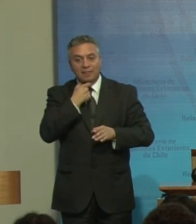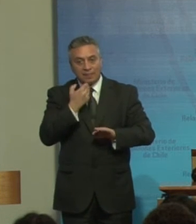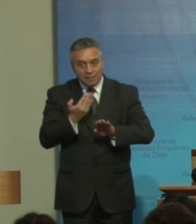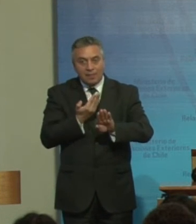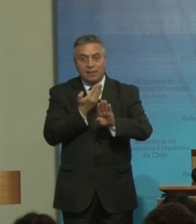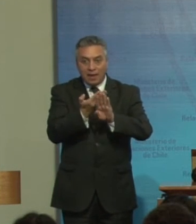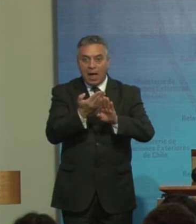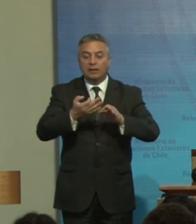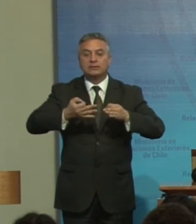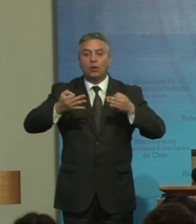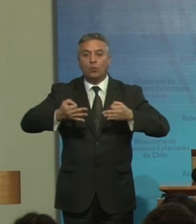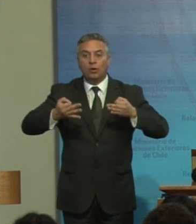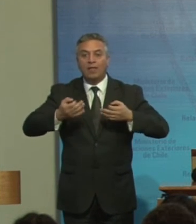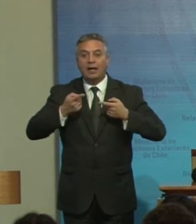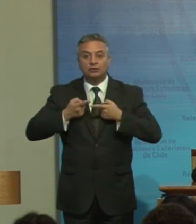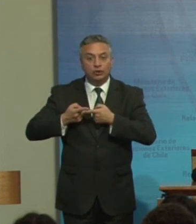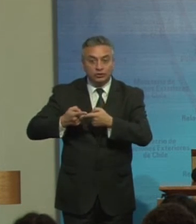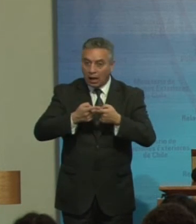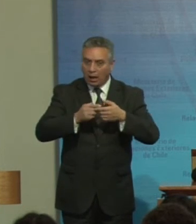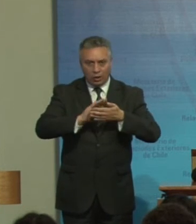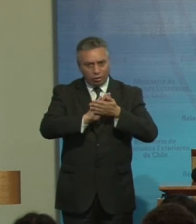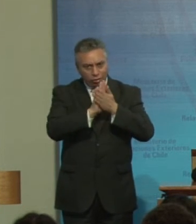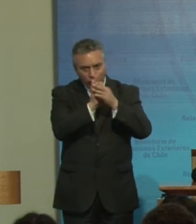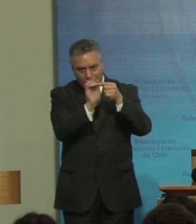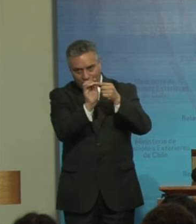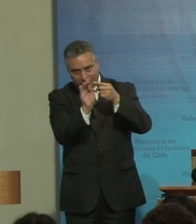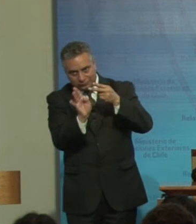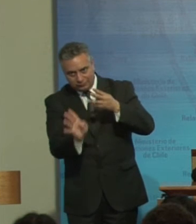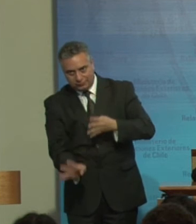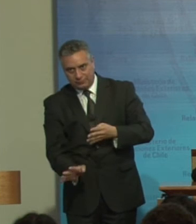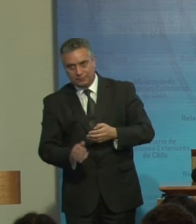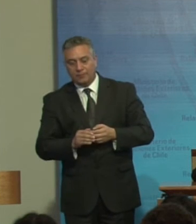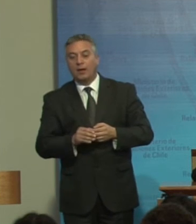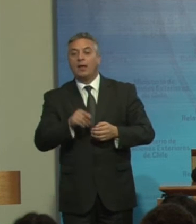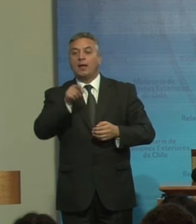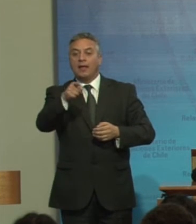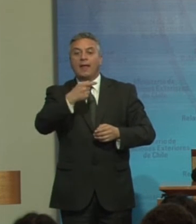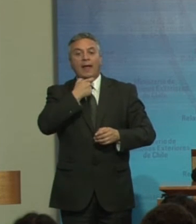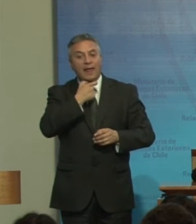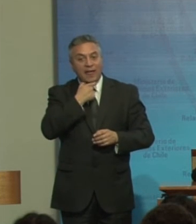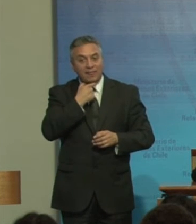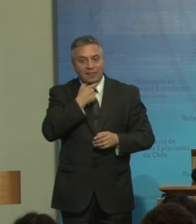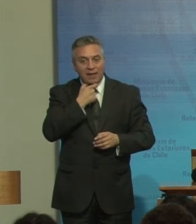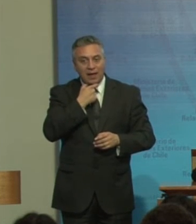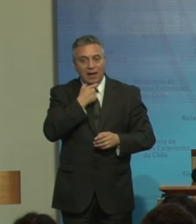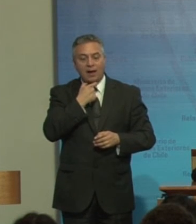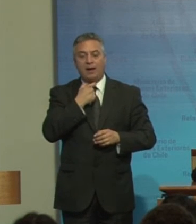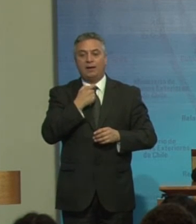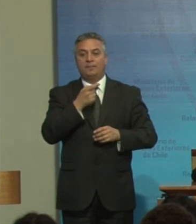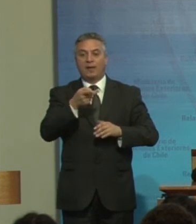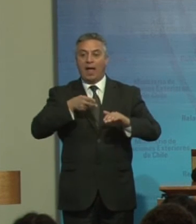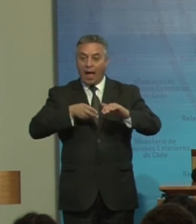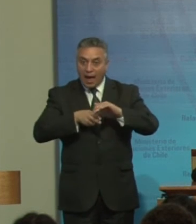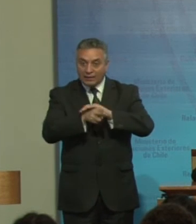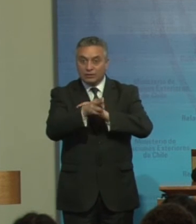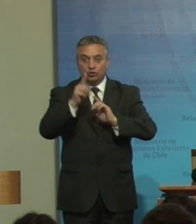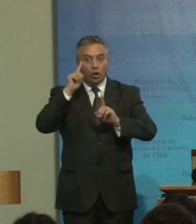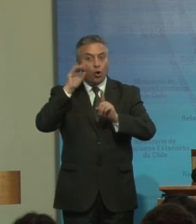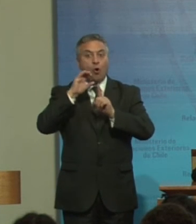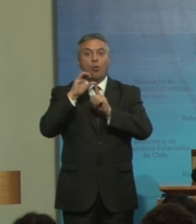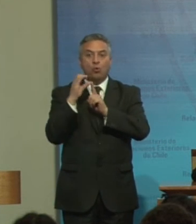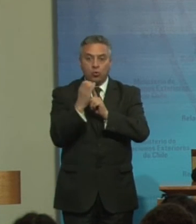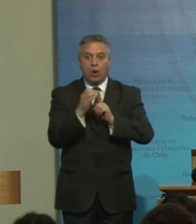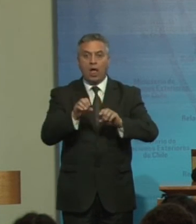De seguridad Social En todas Sus dimensiones Las garantías De acceso A la cultura